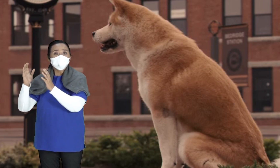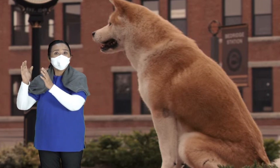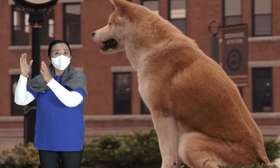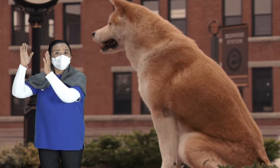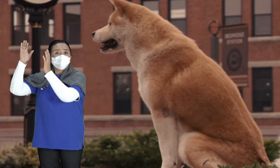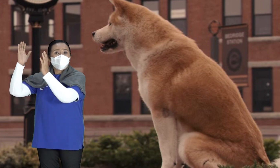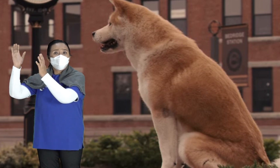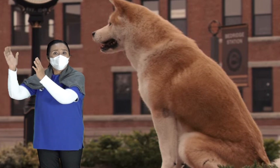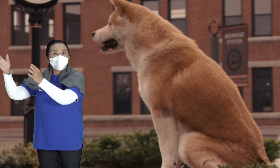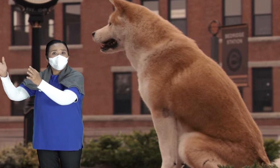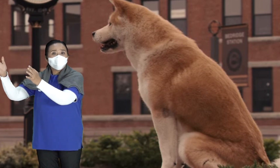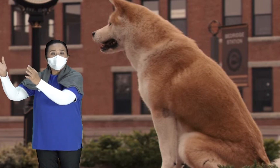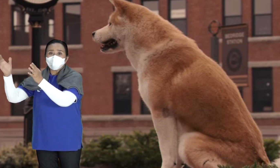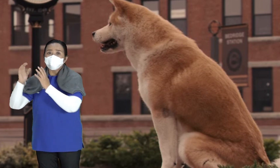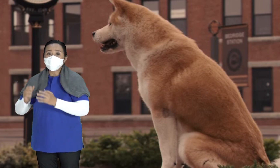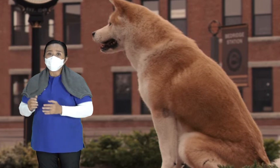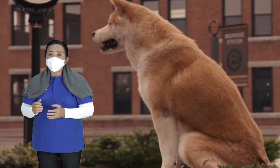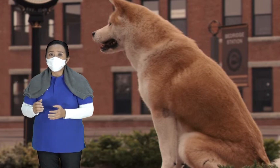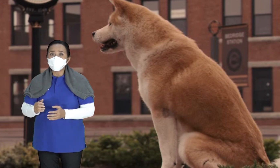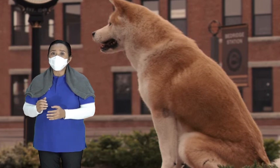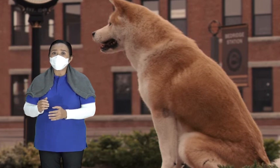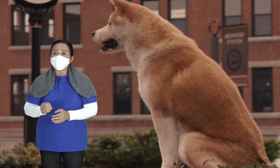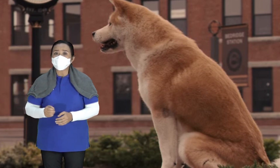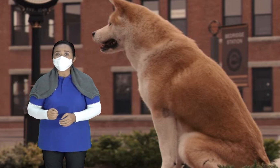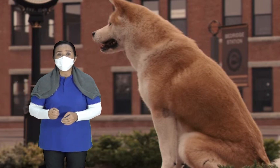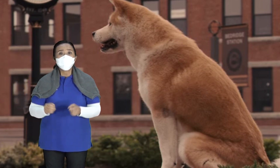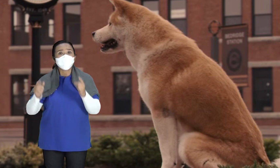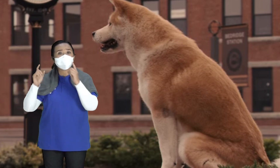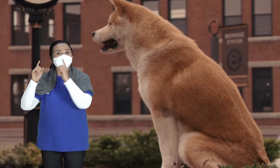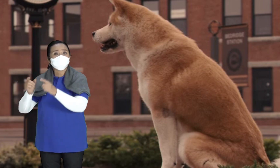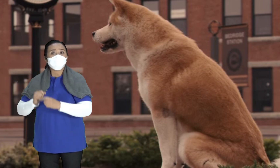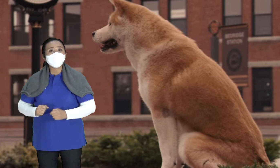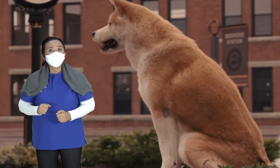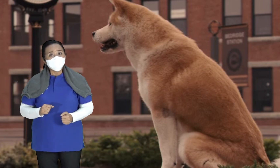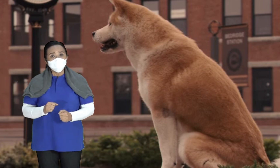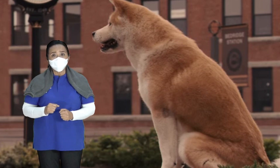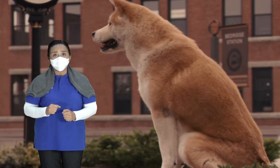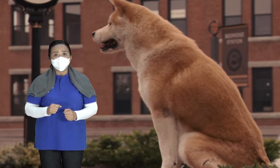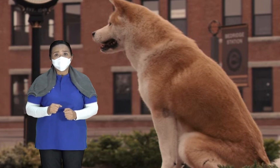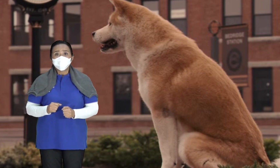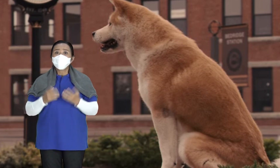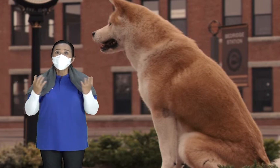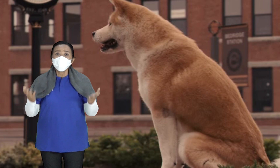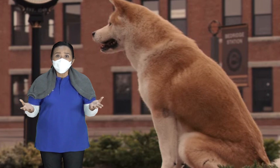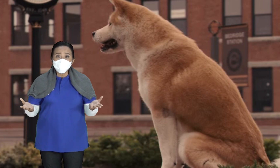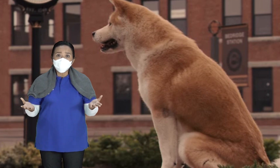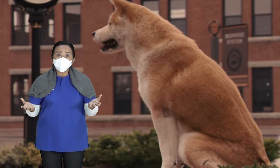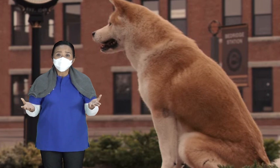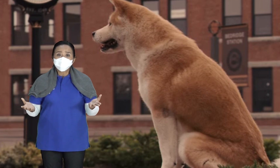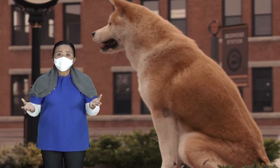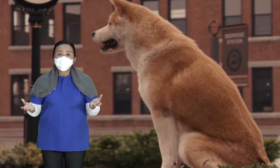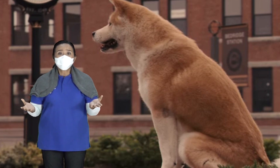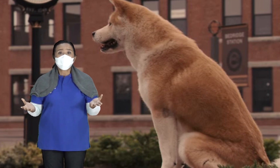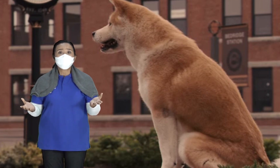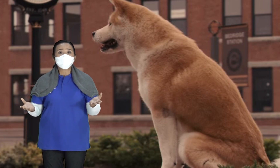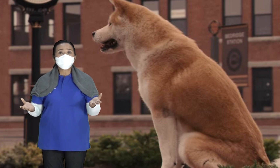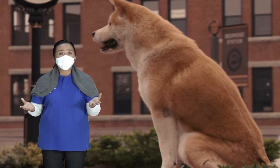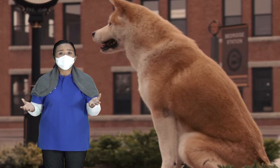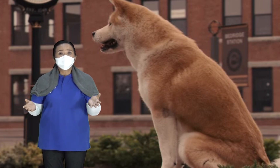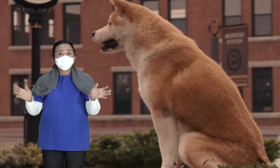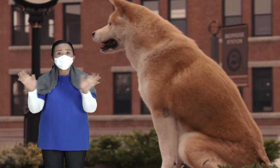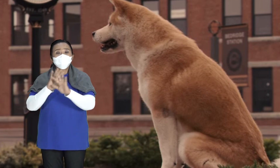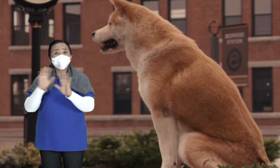ternyata di Tempat kerjanya di universitas Dia mendapat serangan jatuh Meninggal Dan